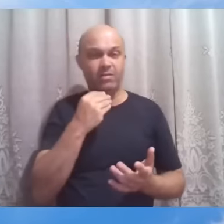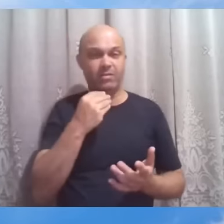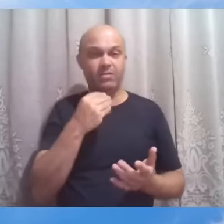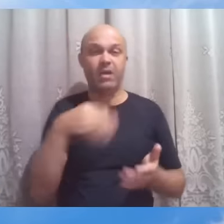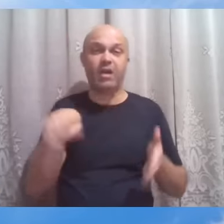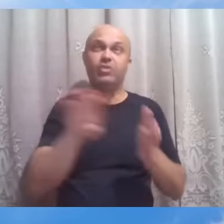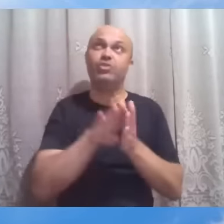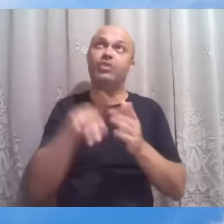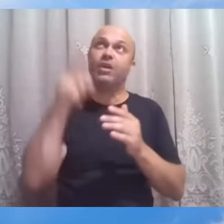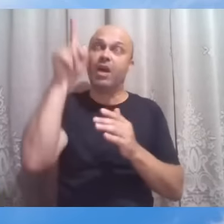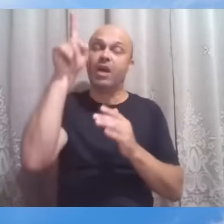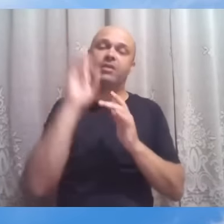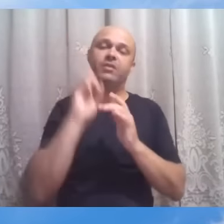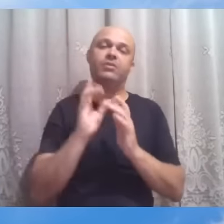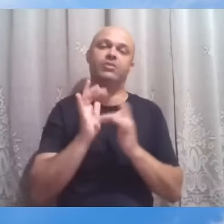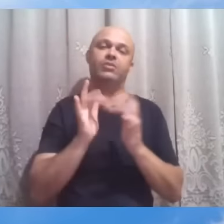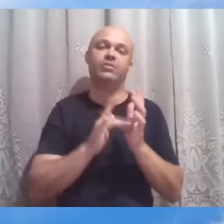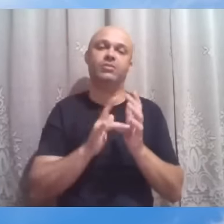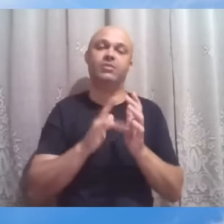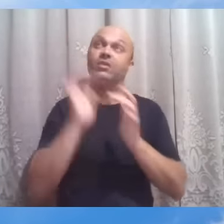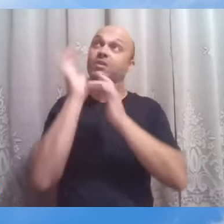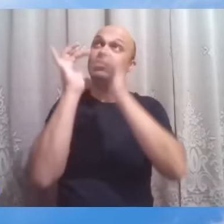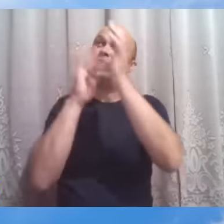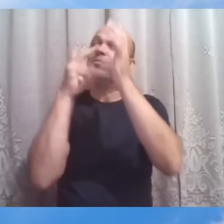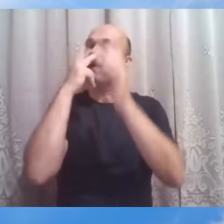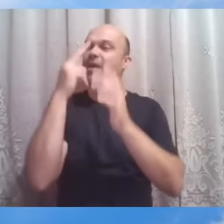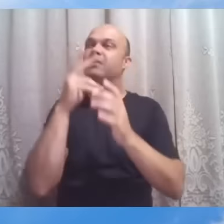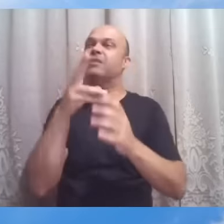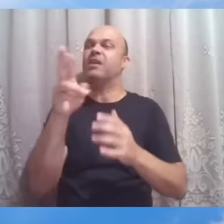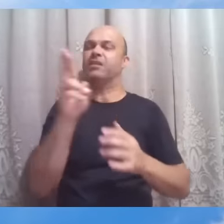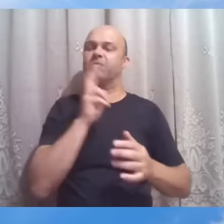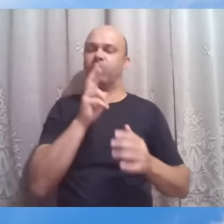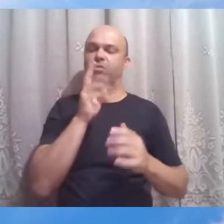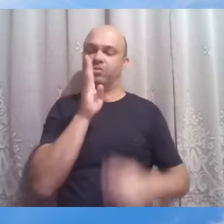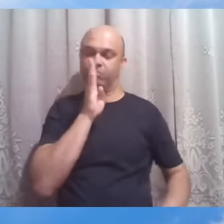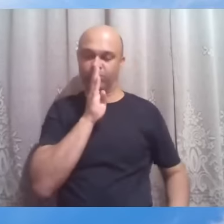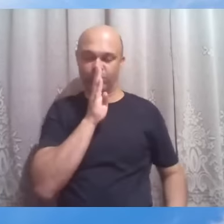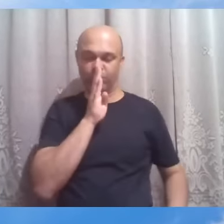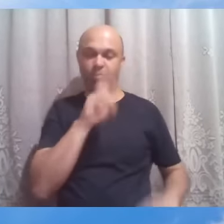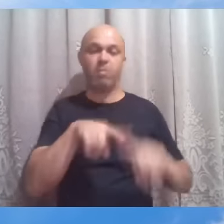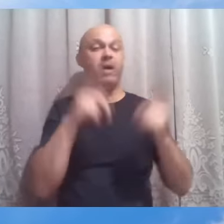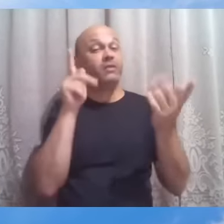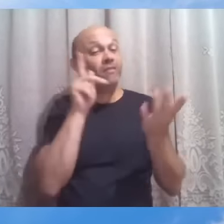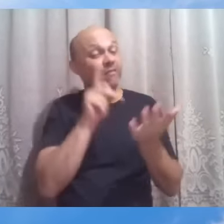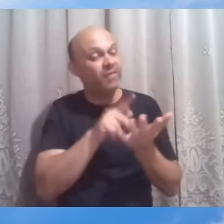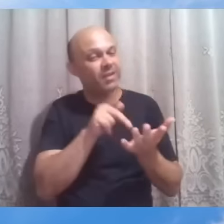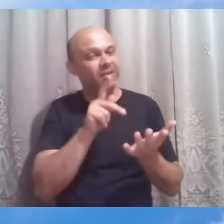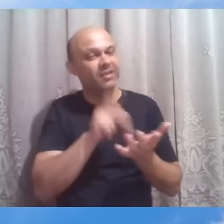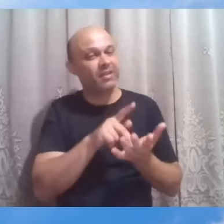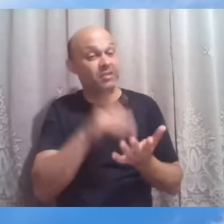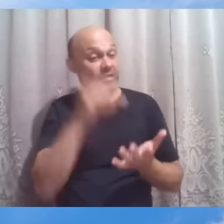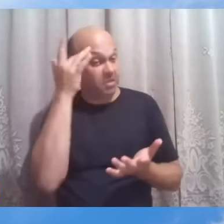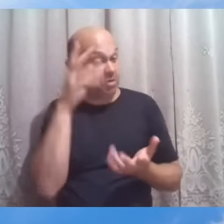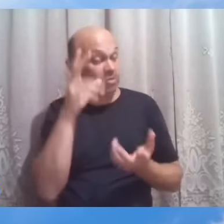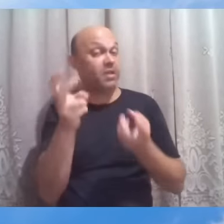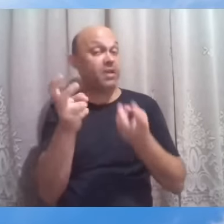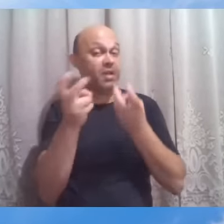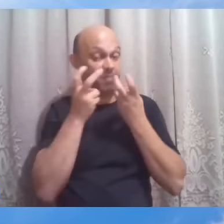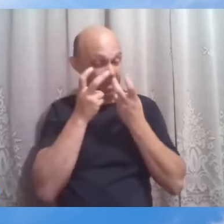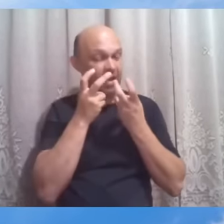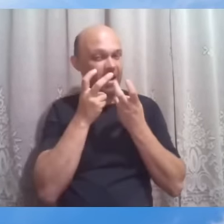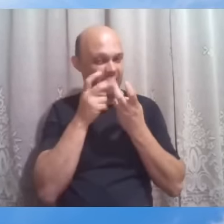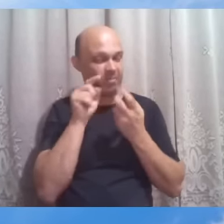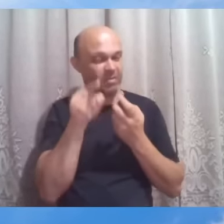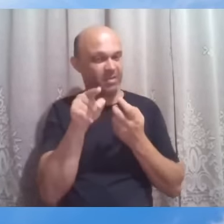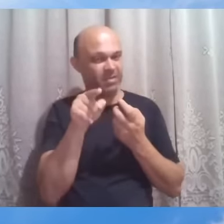Então parece que ele responde com silêncio, mas na verdade, e não sei se reparamos aqui nesse detalhe, vou